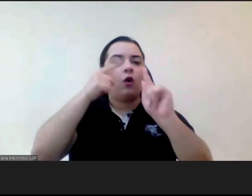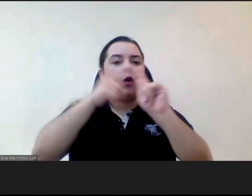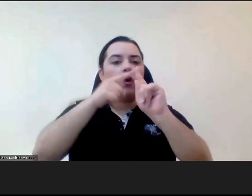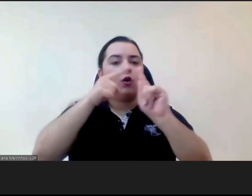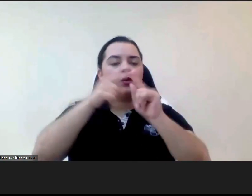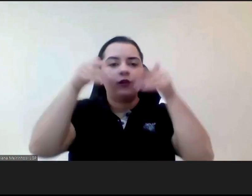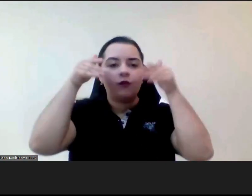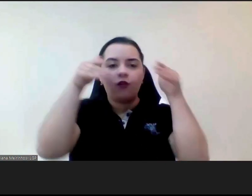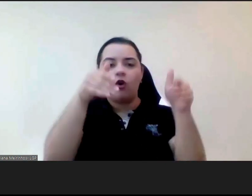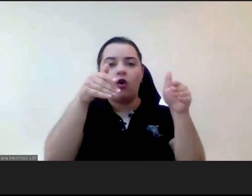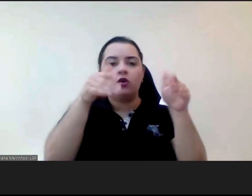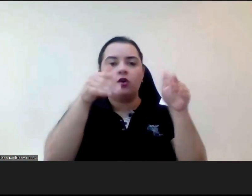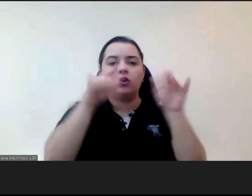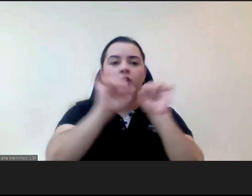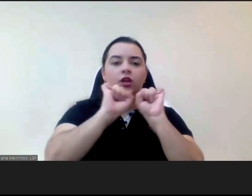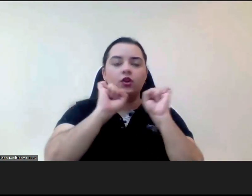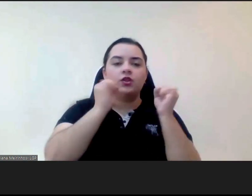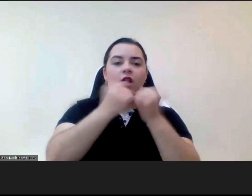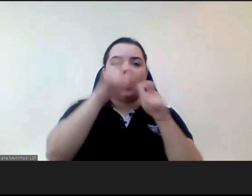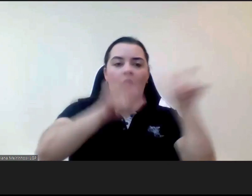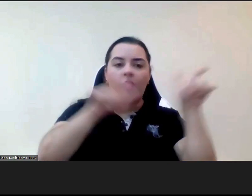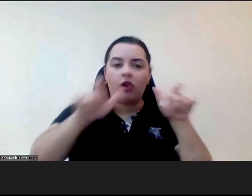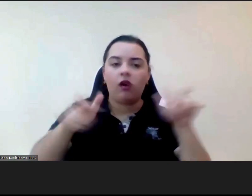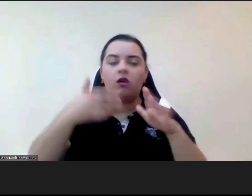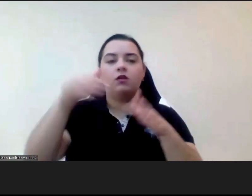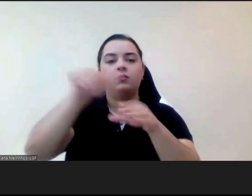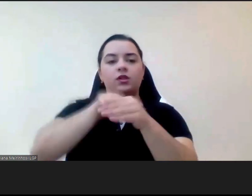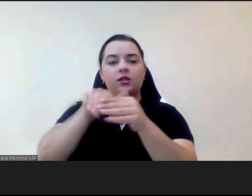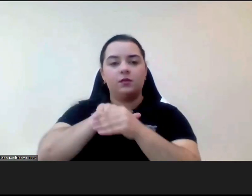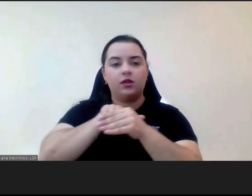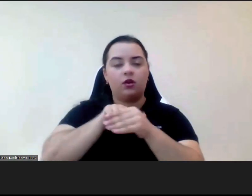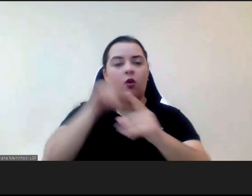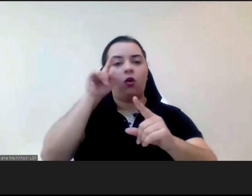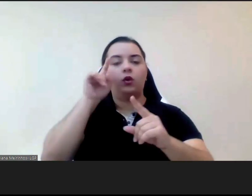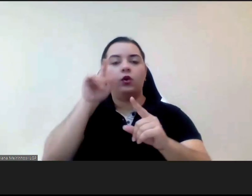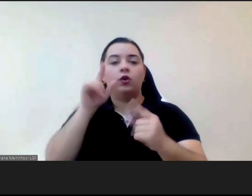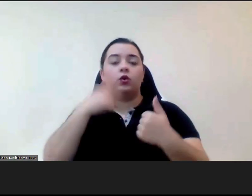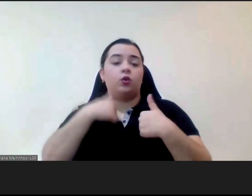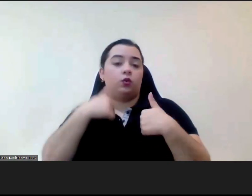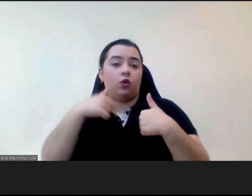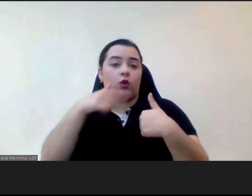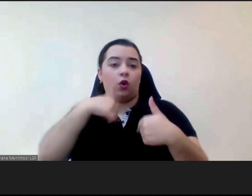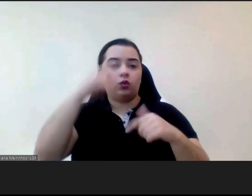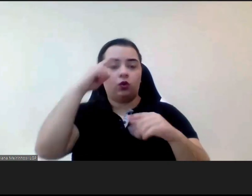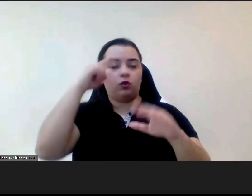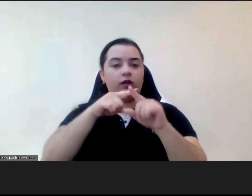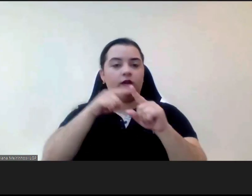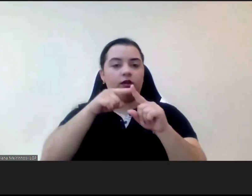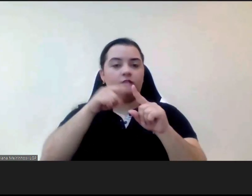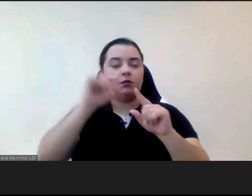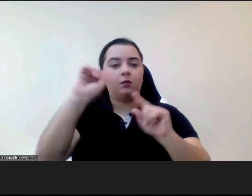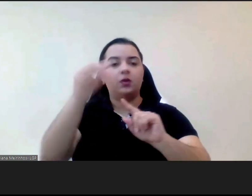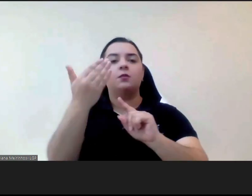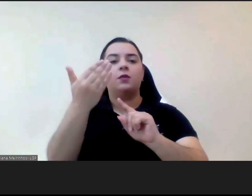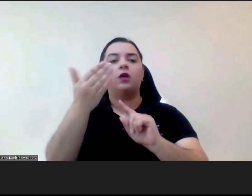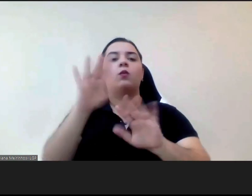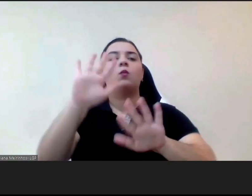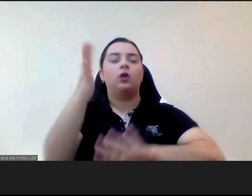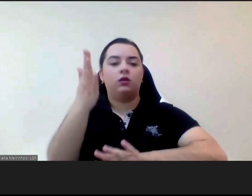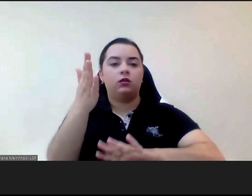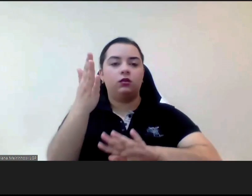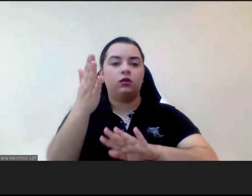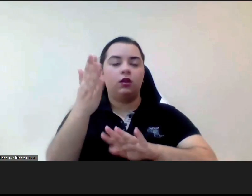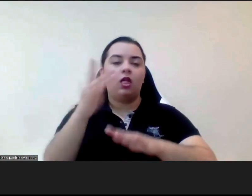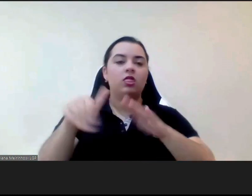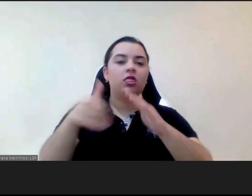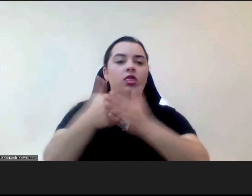o objetivo tem sido sempre a sensibilização para os direitos da criança para a